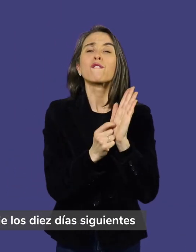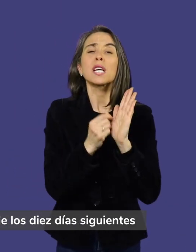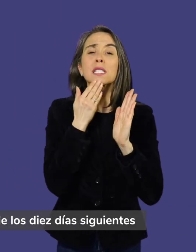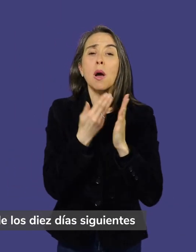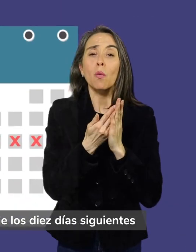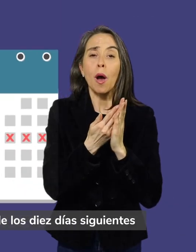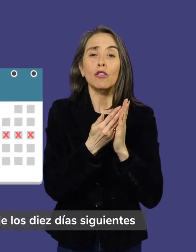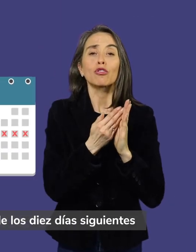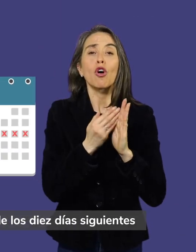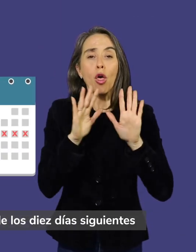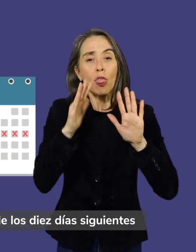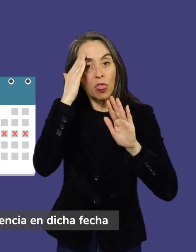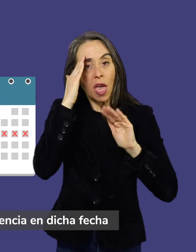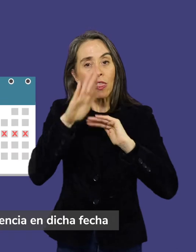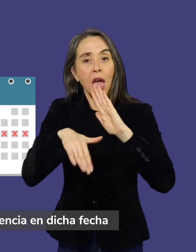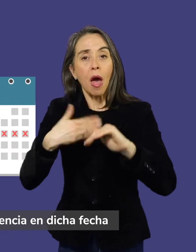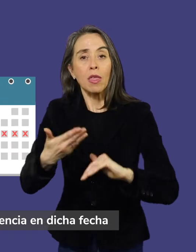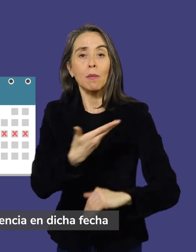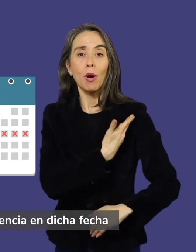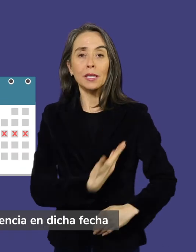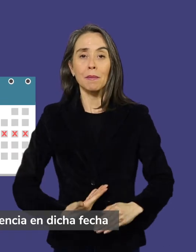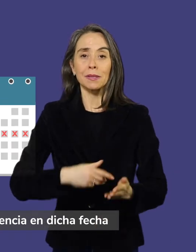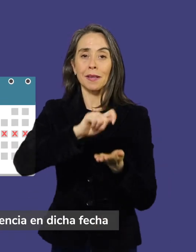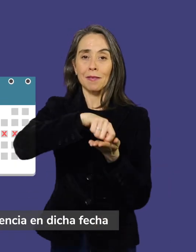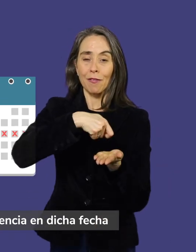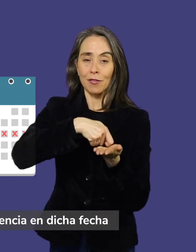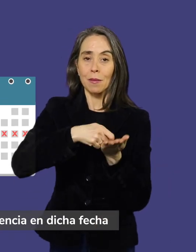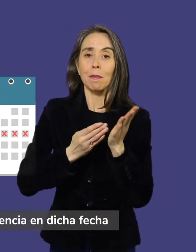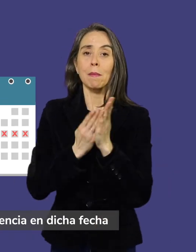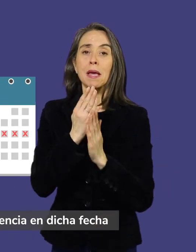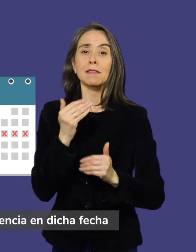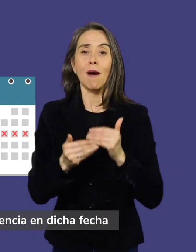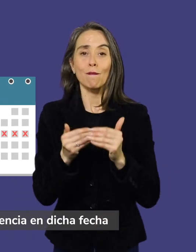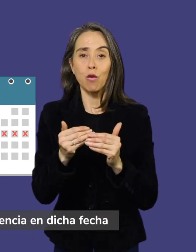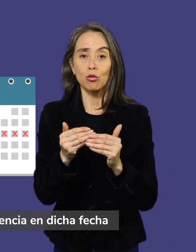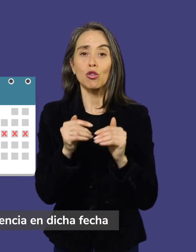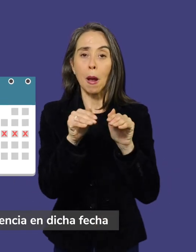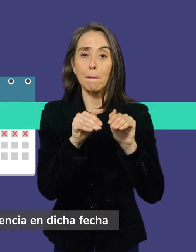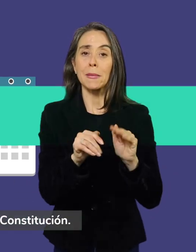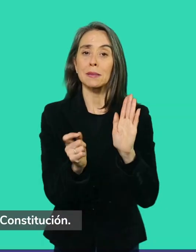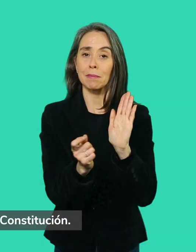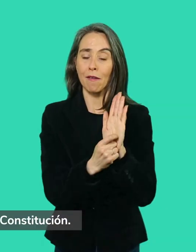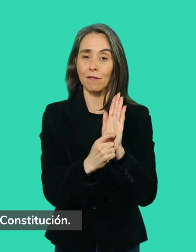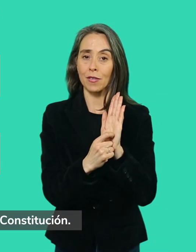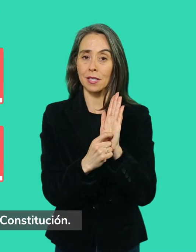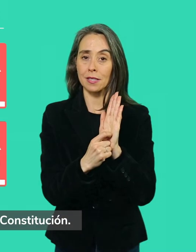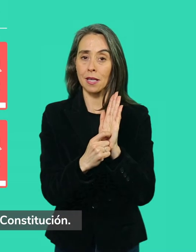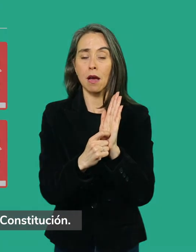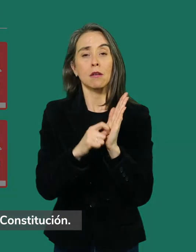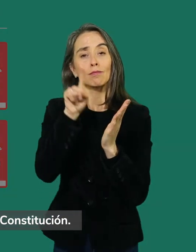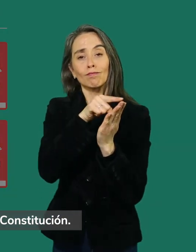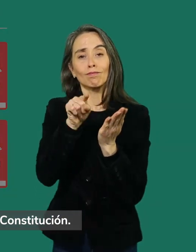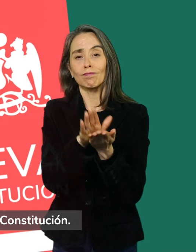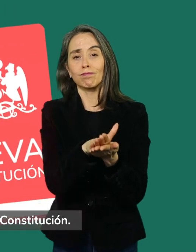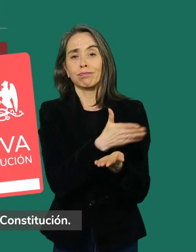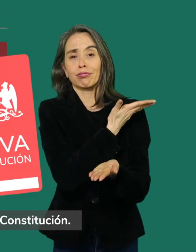días siguientes a su promulgación y entrará en vigencia en dicha fecha dejando sin efecto la actual